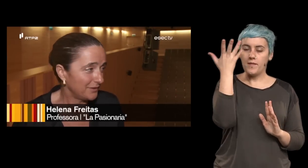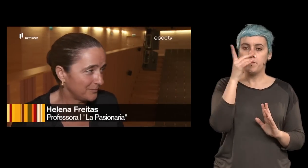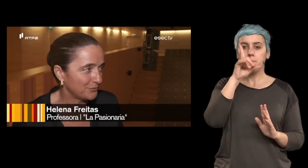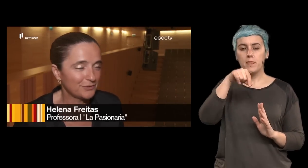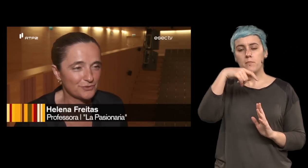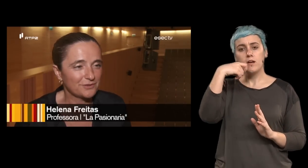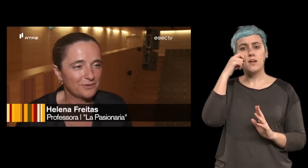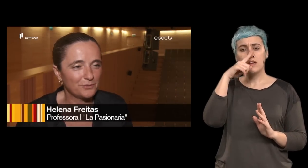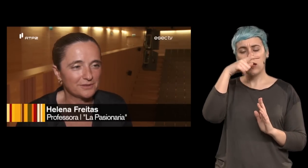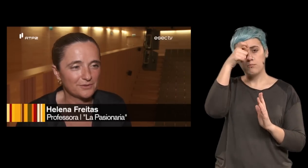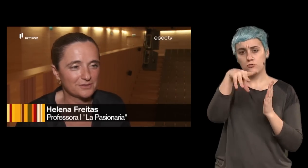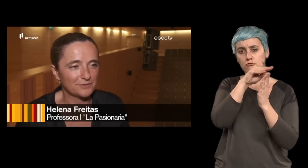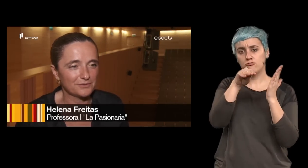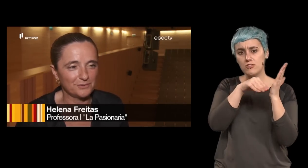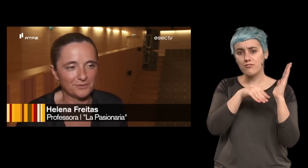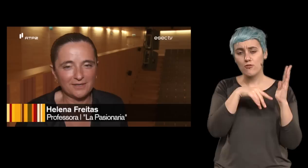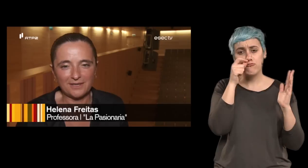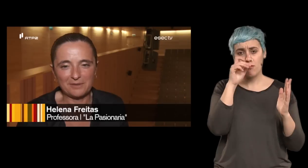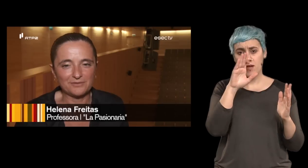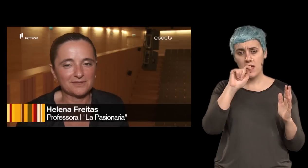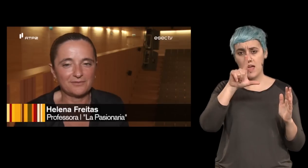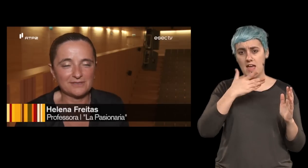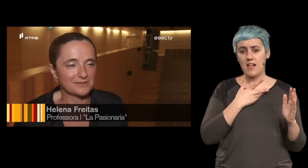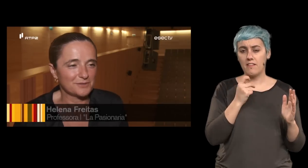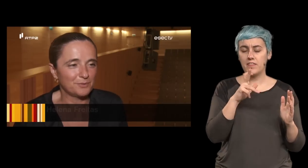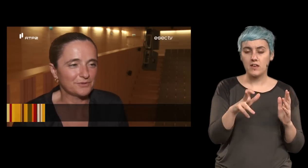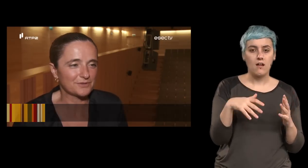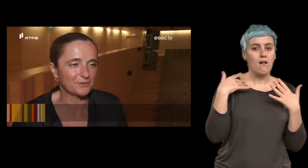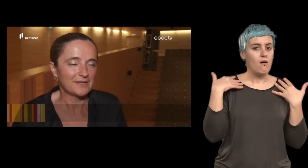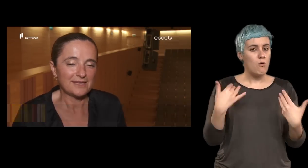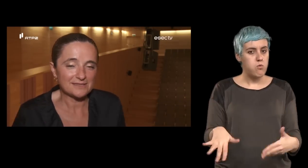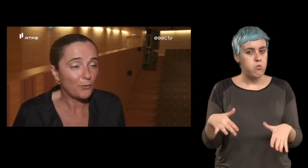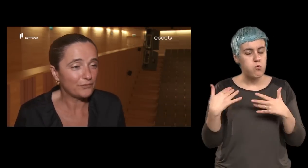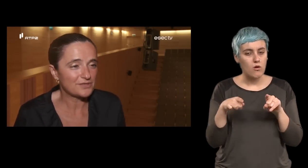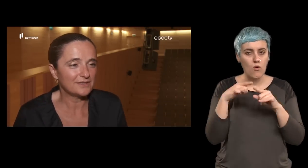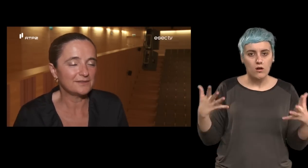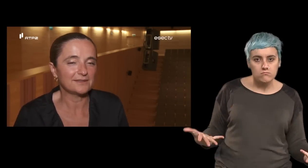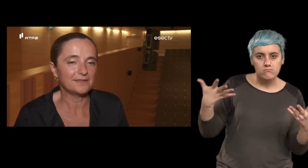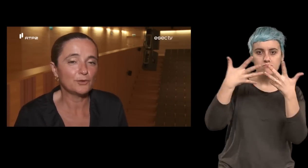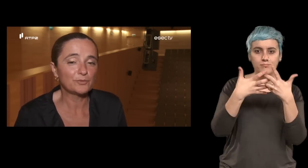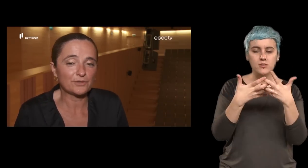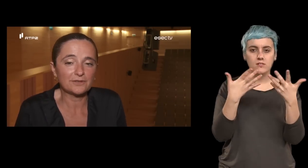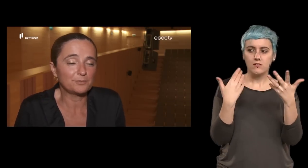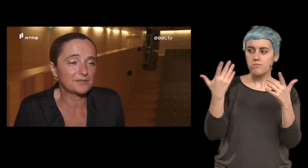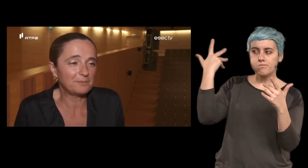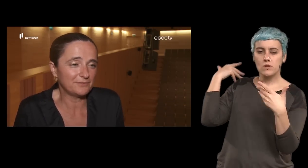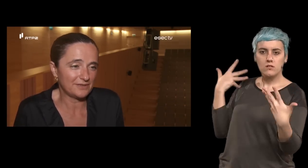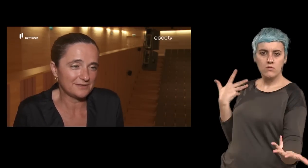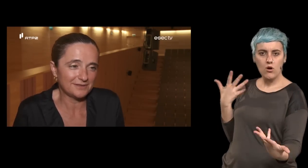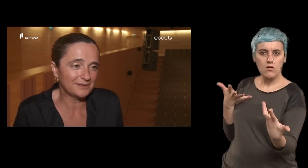a pessoa que o escreveu o Hélder Costa conseguiu realmente fazer faz estas pontes esta convergência até como se torna depois de repente fácil aquilo